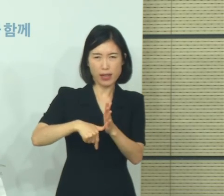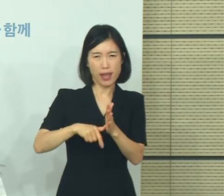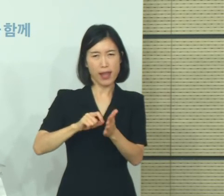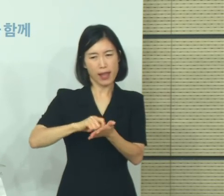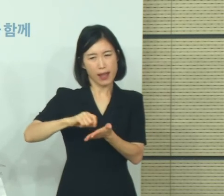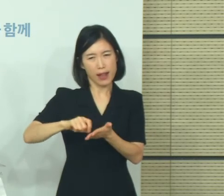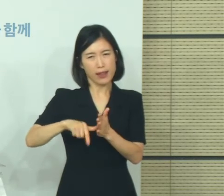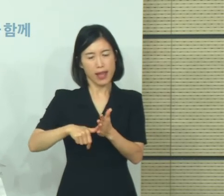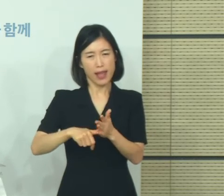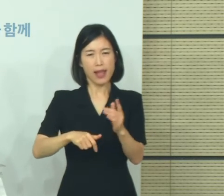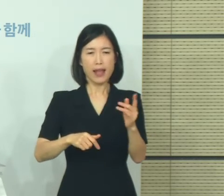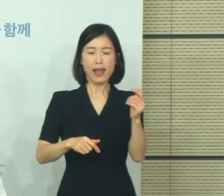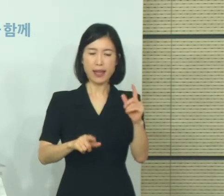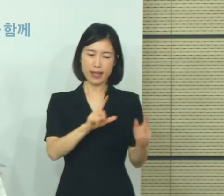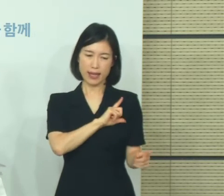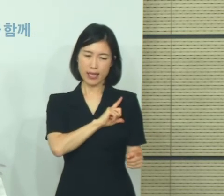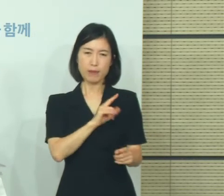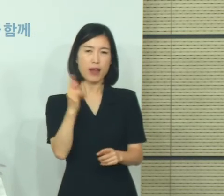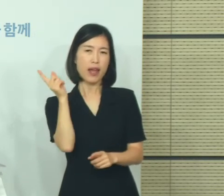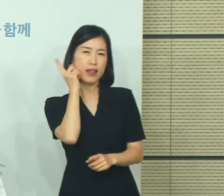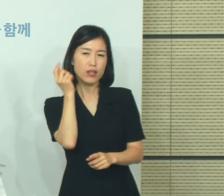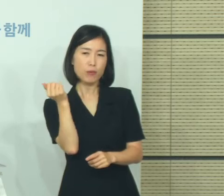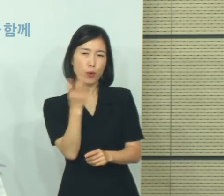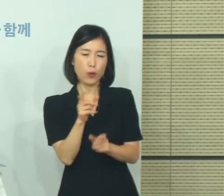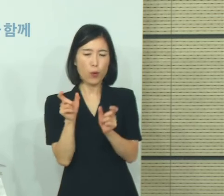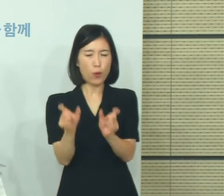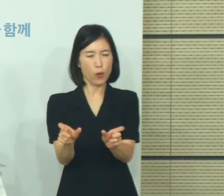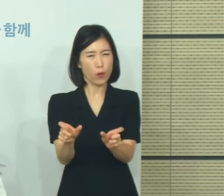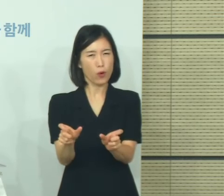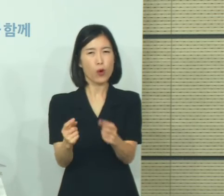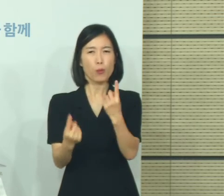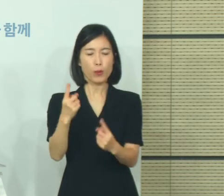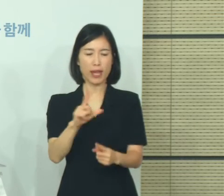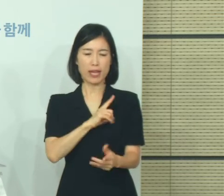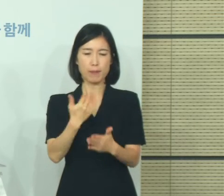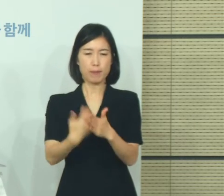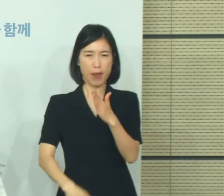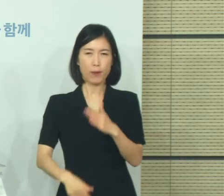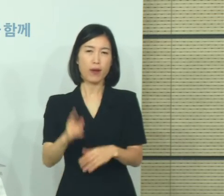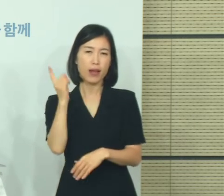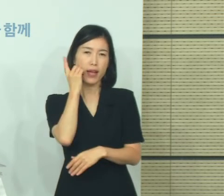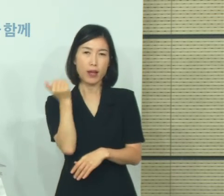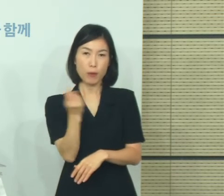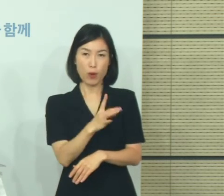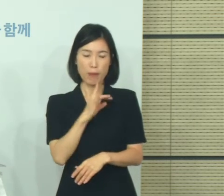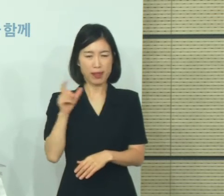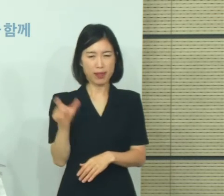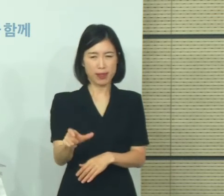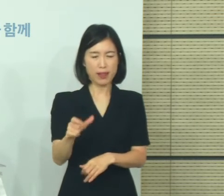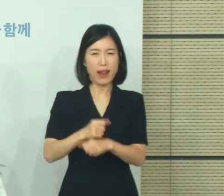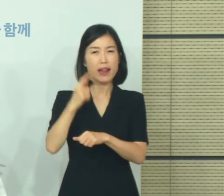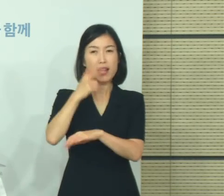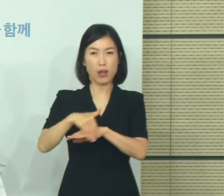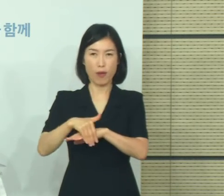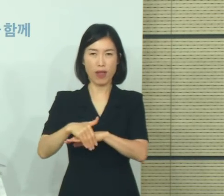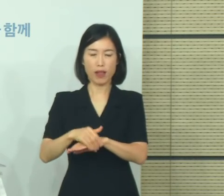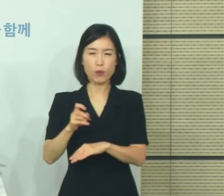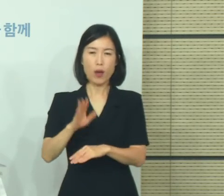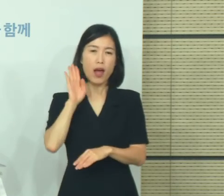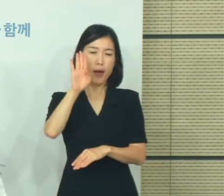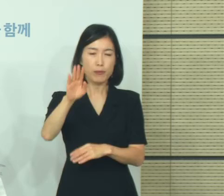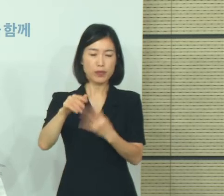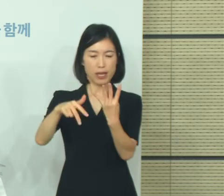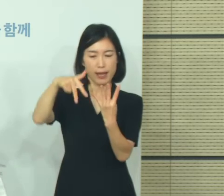양식에 성명을 적지 않고 시군구로 대체하게 작성 방법을 개선하고 4주 후 파기가 잘